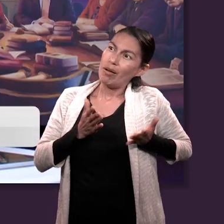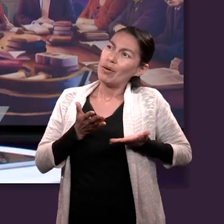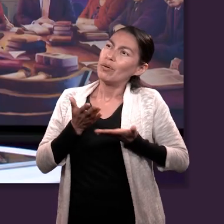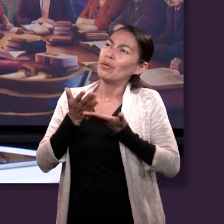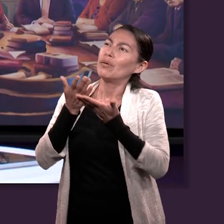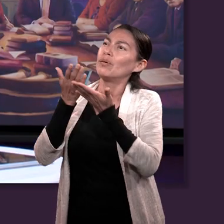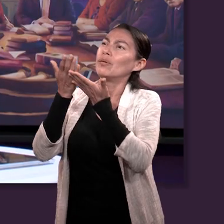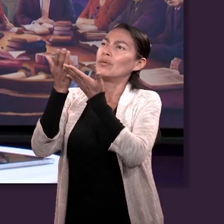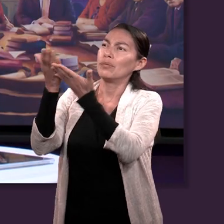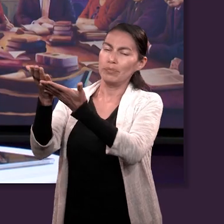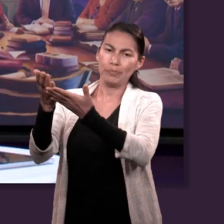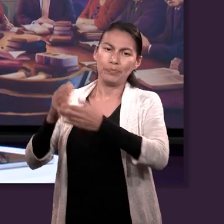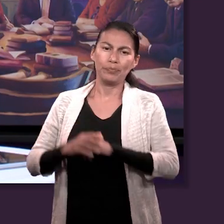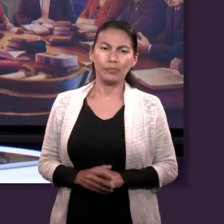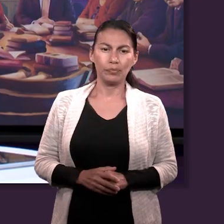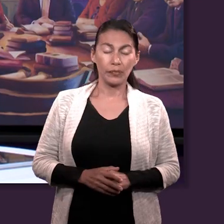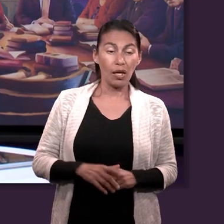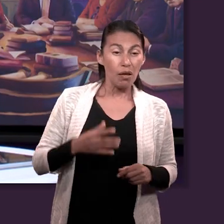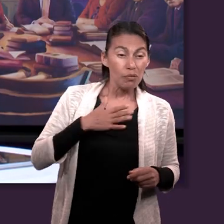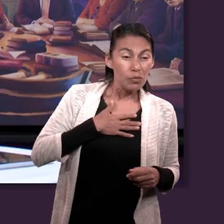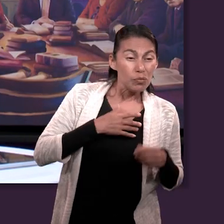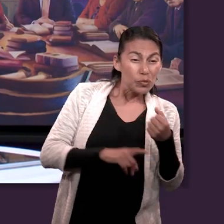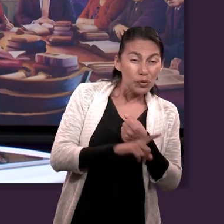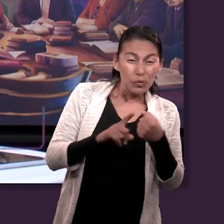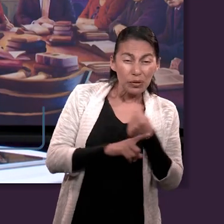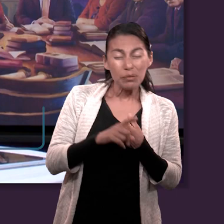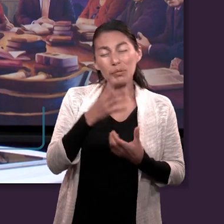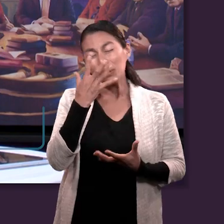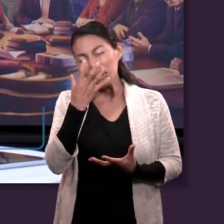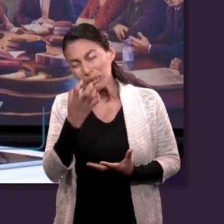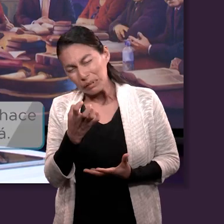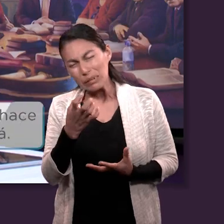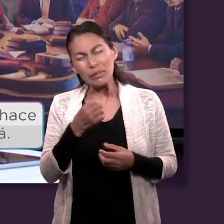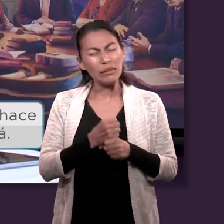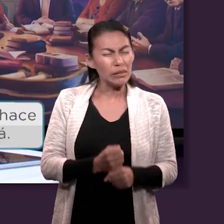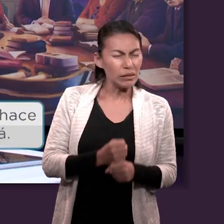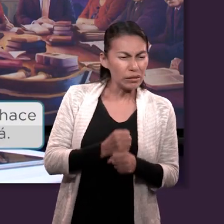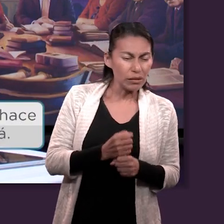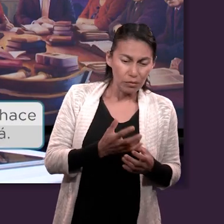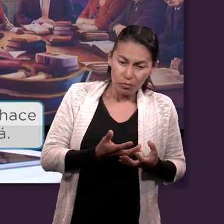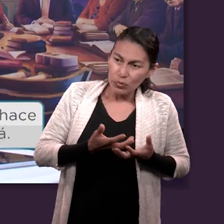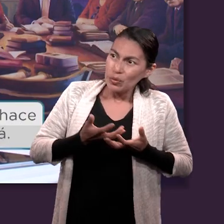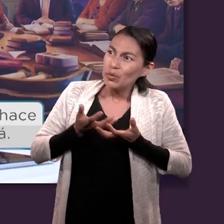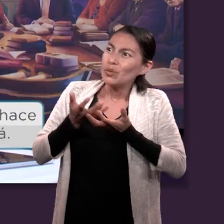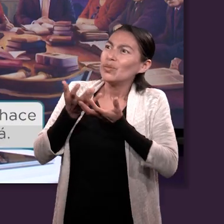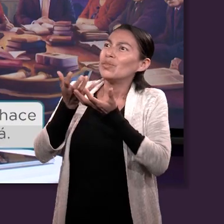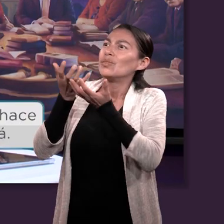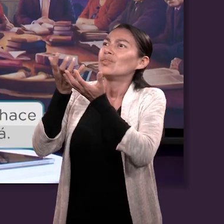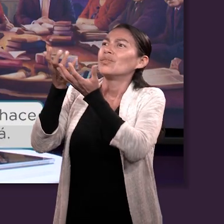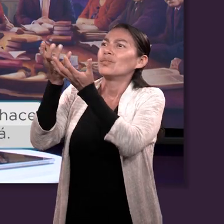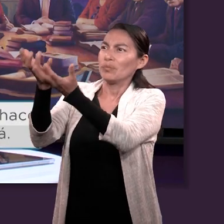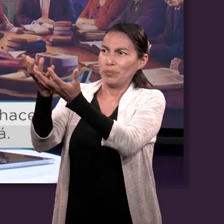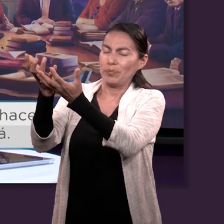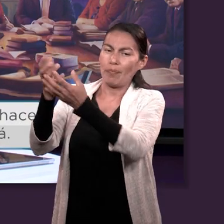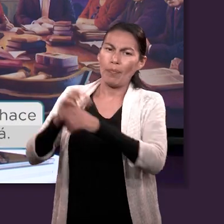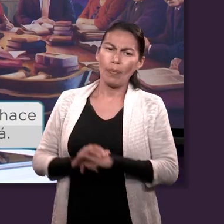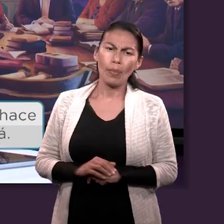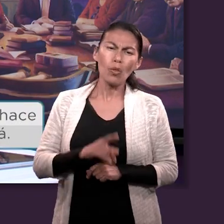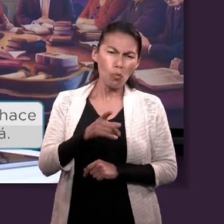Otra manera es llevarle a Él nuestras inquietudes. Tú puedes creer que Él es tu roca, pero